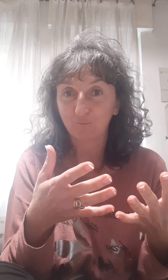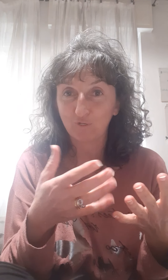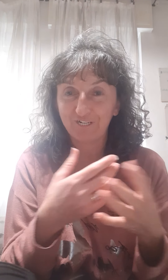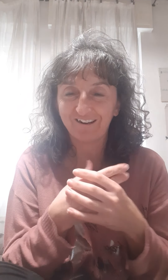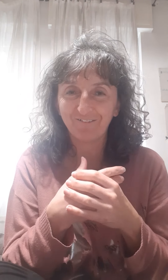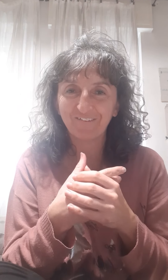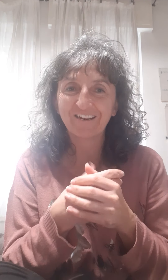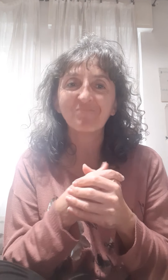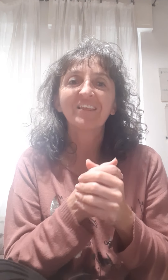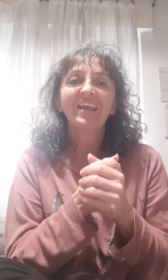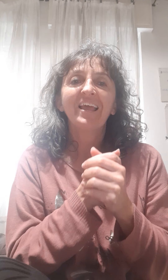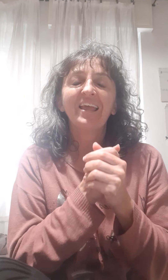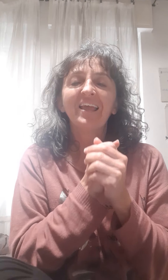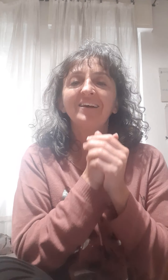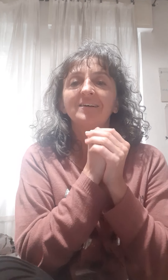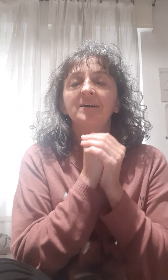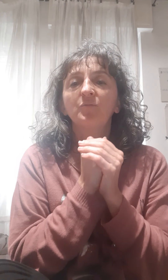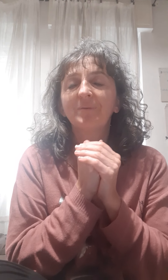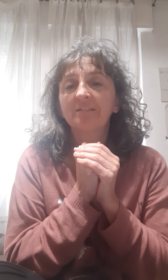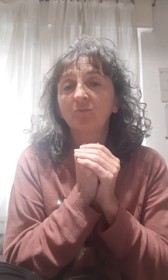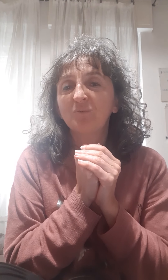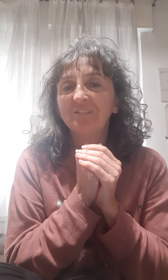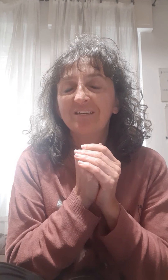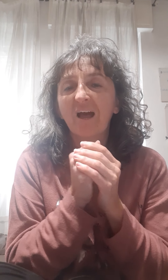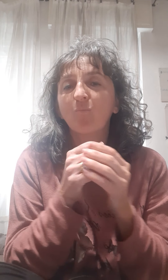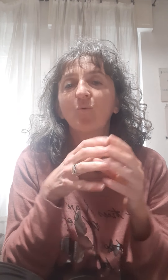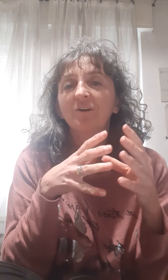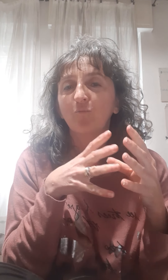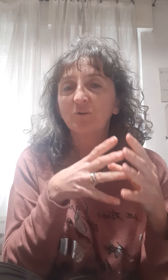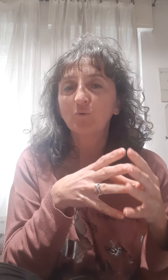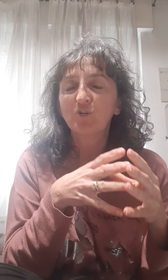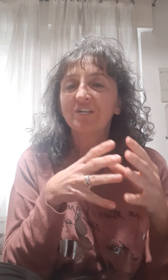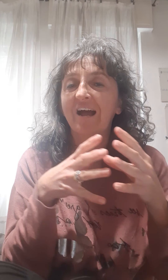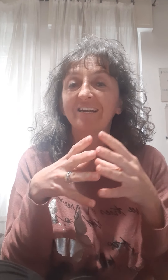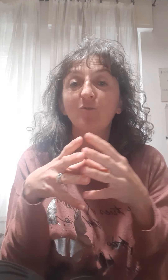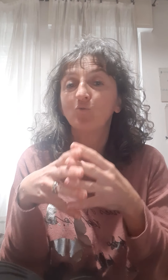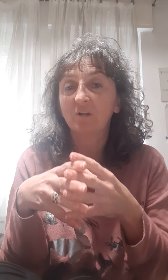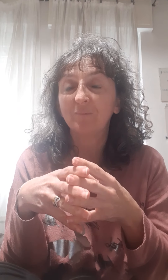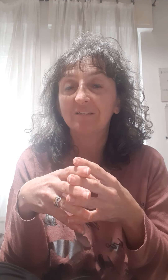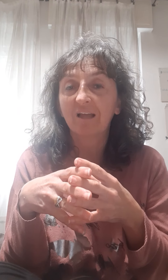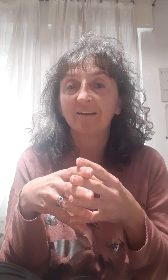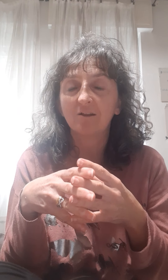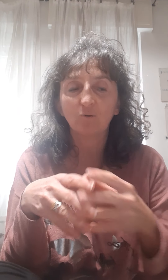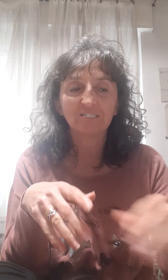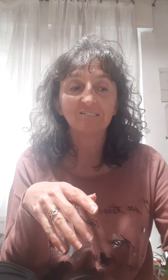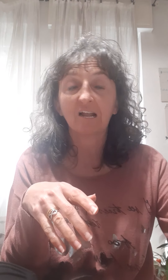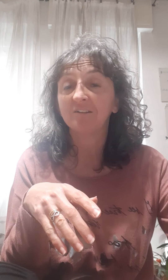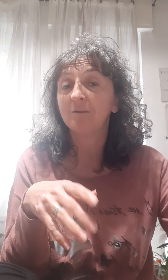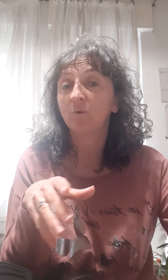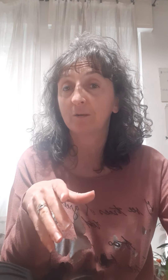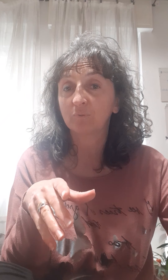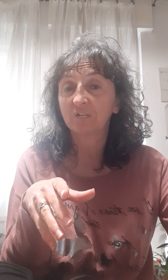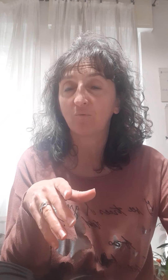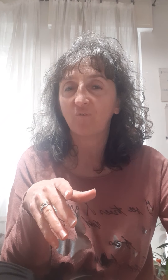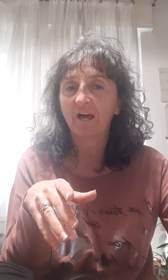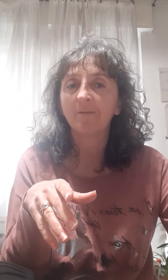cucina alla fine e ovviamente non dimentichiamo come cucina anche l'uso alimentare dell'olio essenziale di limone che possiamo fare.